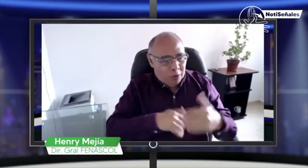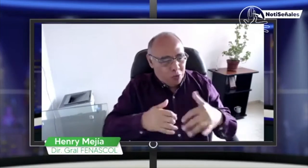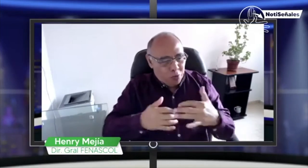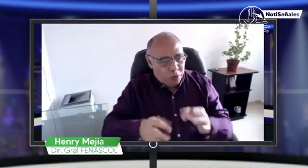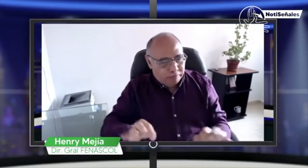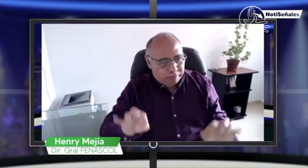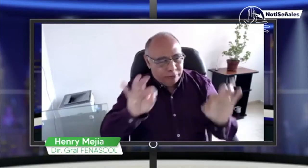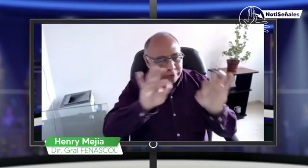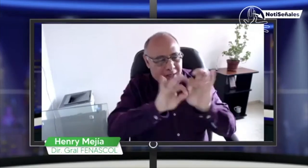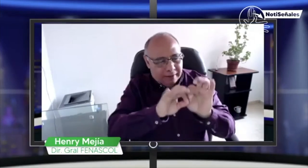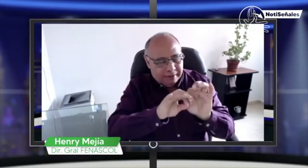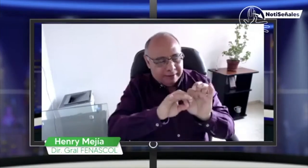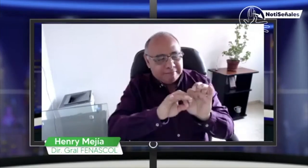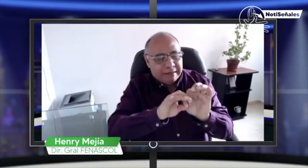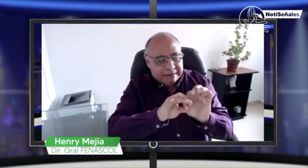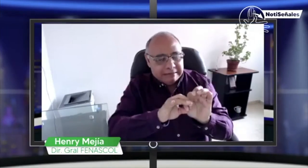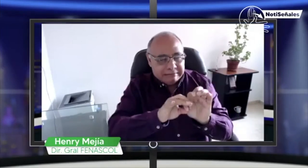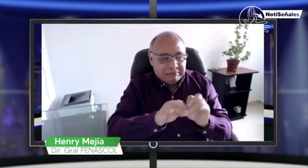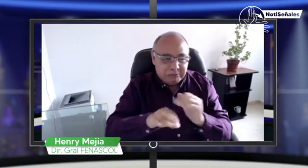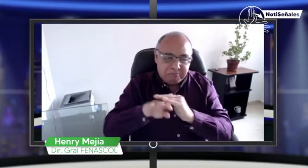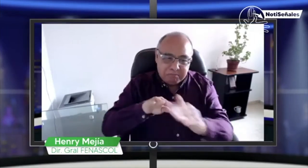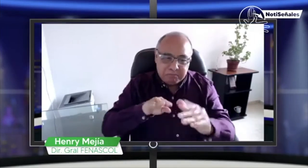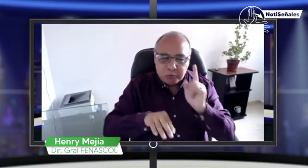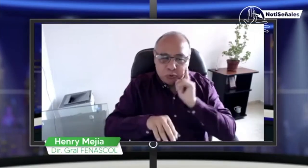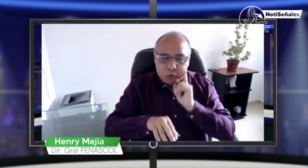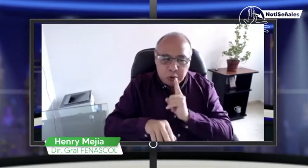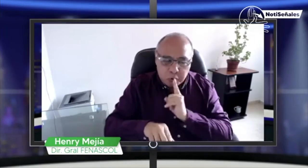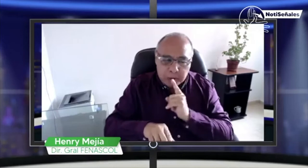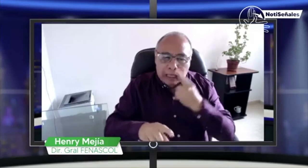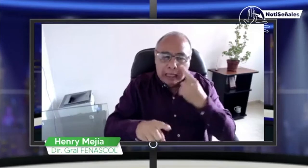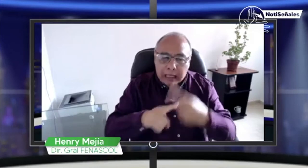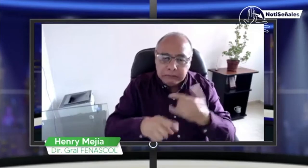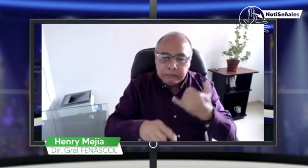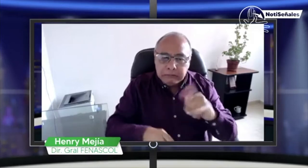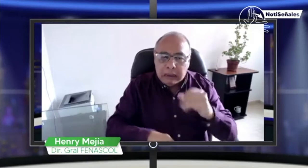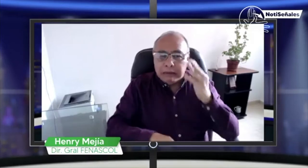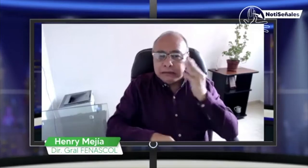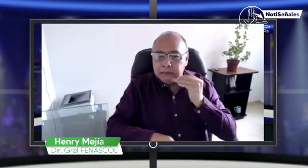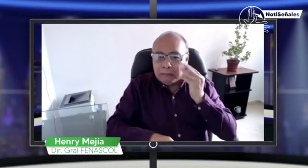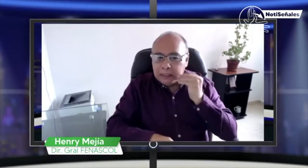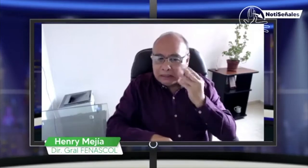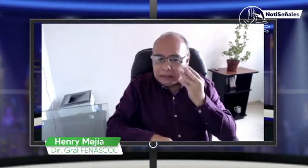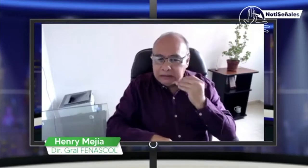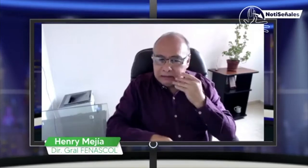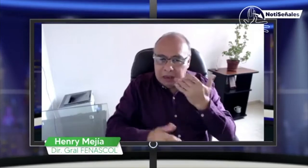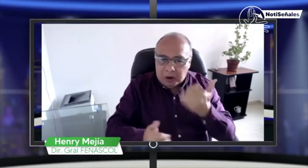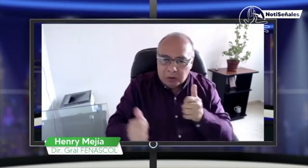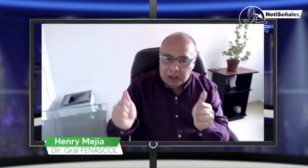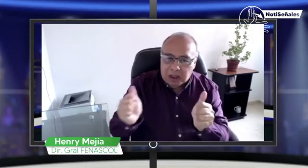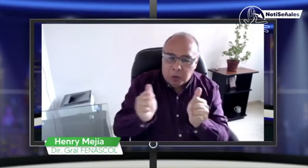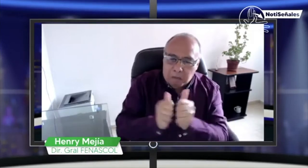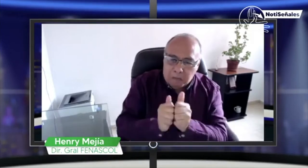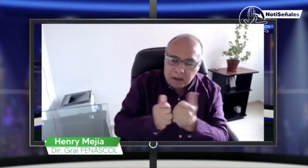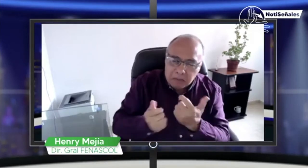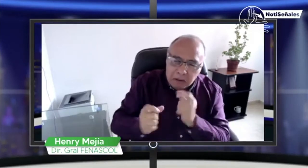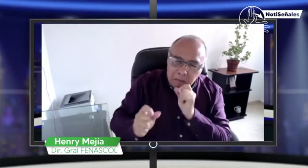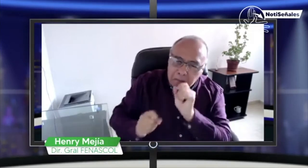y no sé cómo se hace este proceso. Por eso es que hoy nos acompaña una invitada muy especial, una mujer sorda que tuvo la